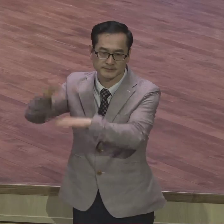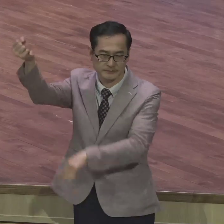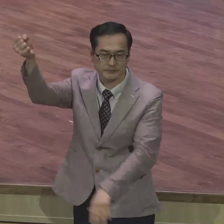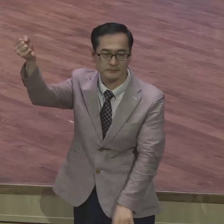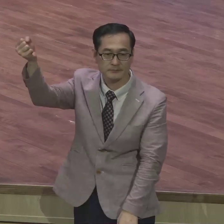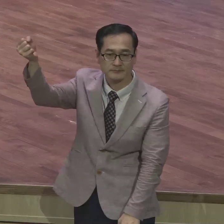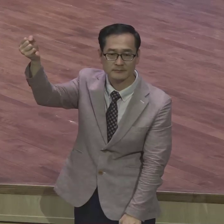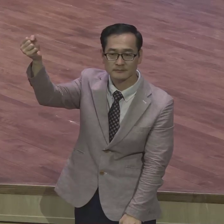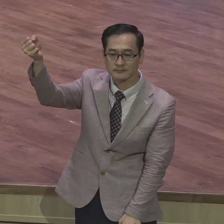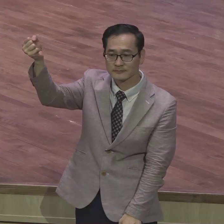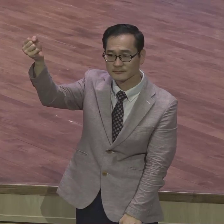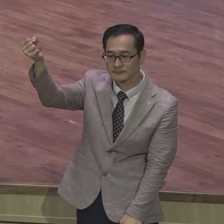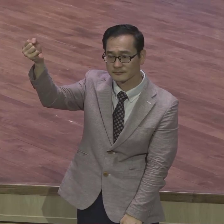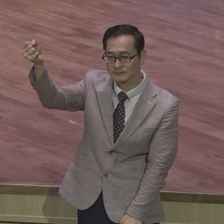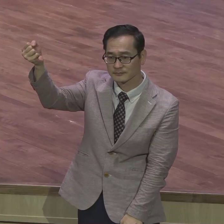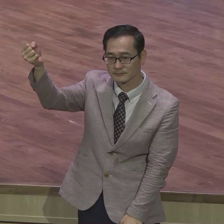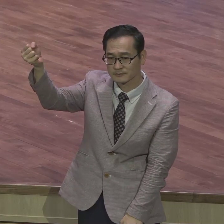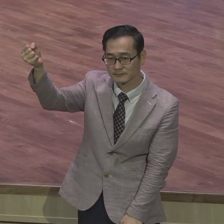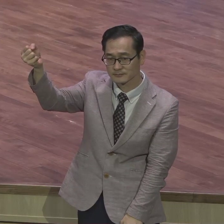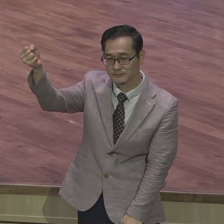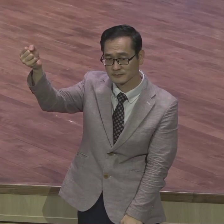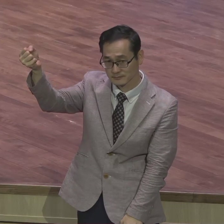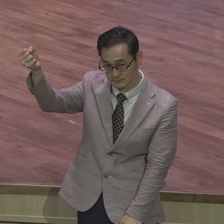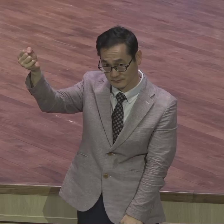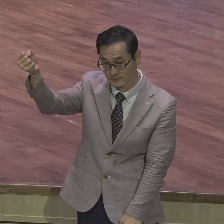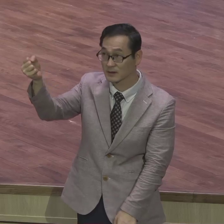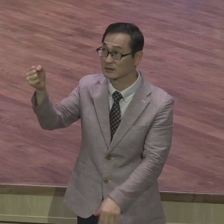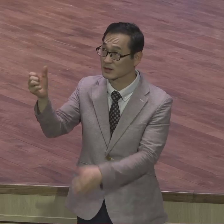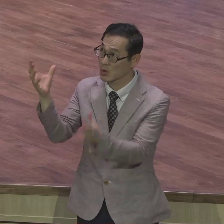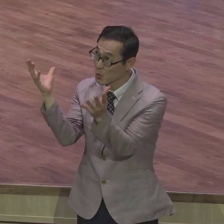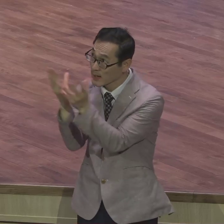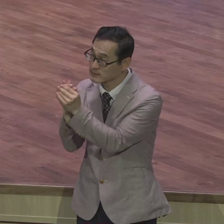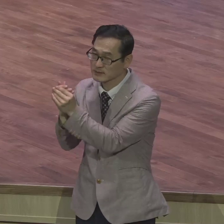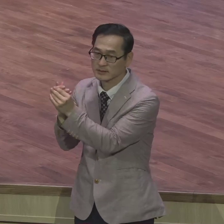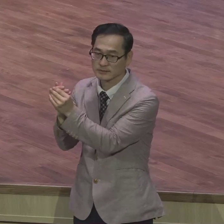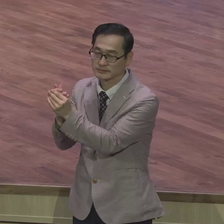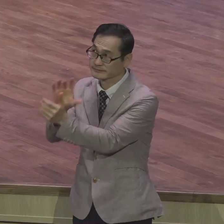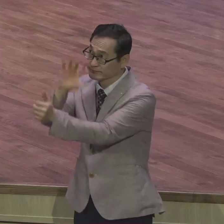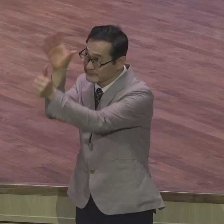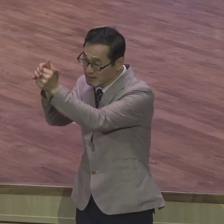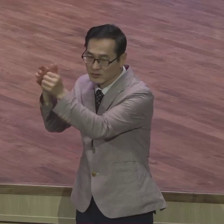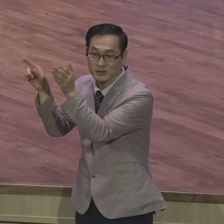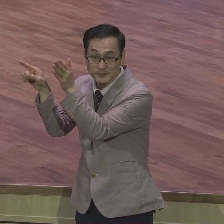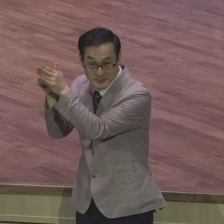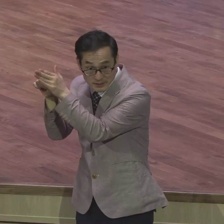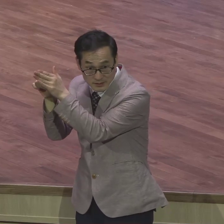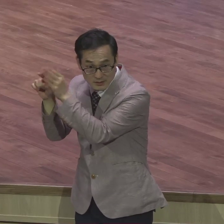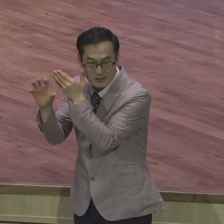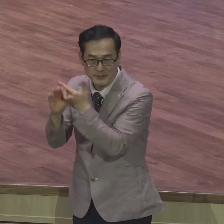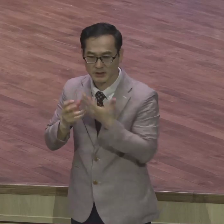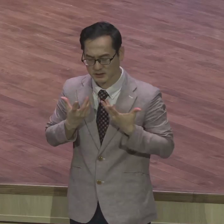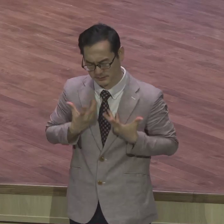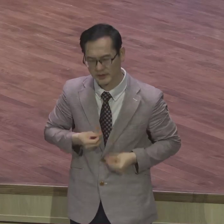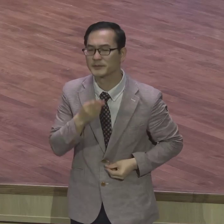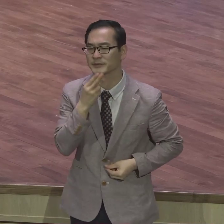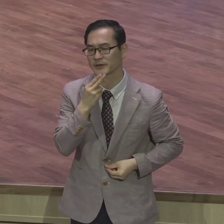그렇게 해석이 돼야 돼요 그렇게 되어야 절대 시험에 들지 않습니다 절대 믿음이 약해지지 않아요